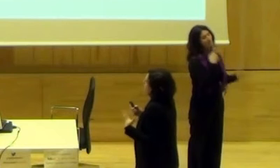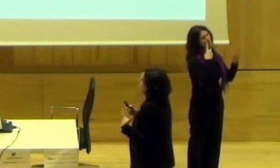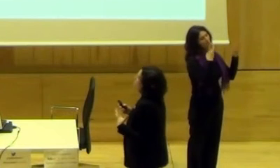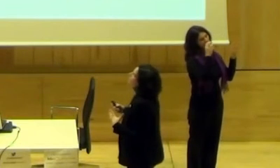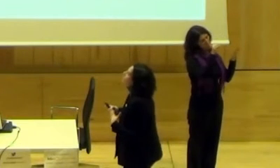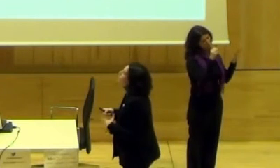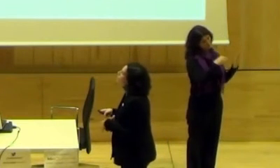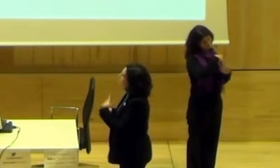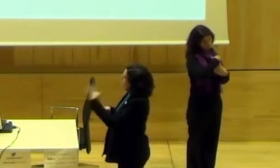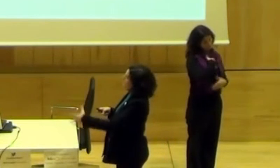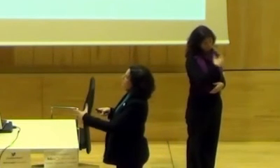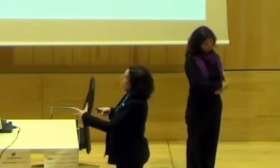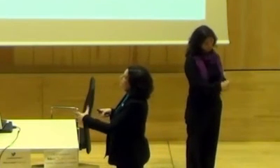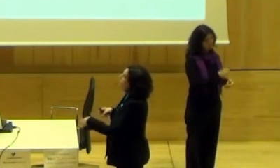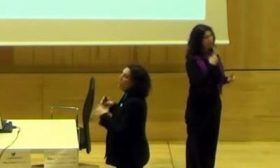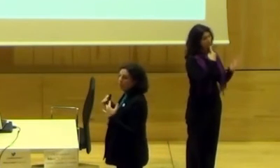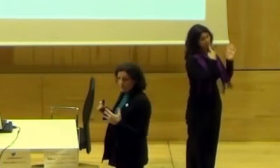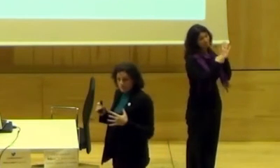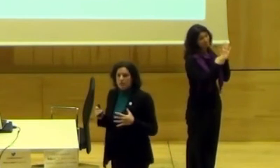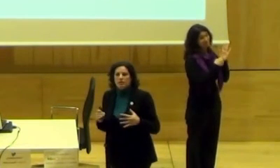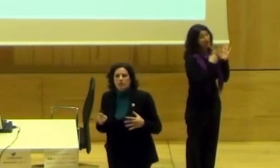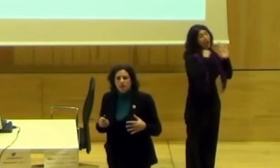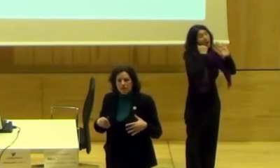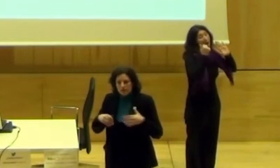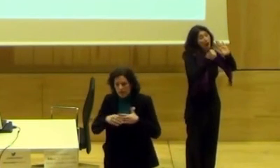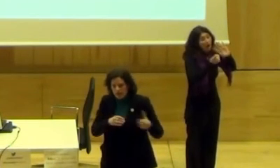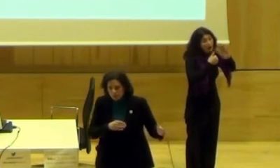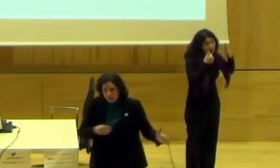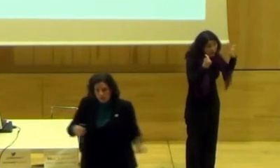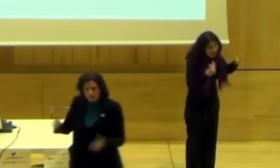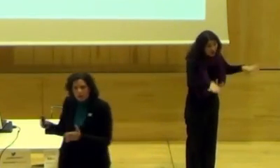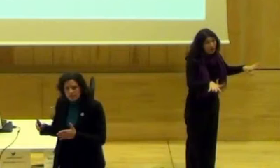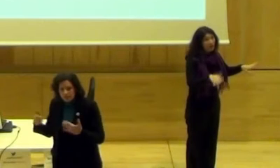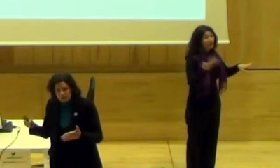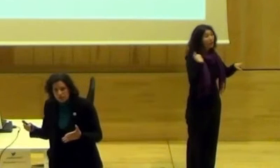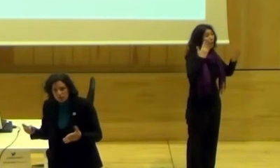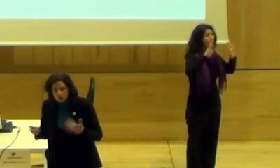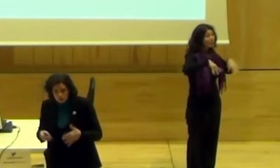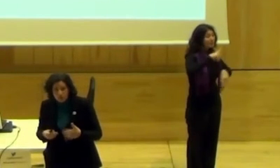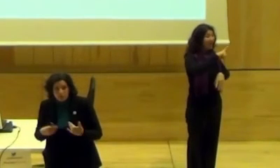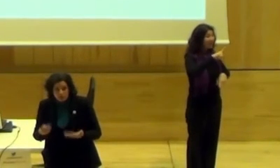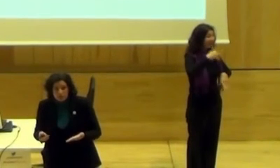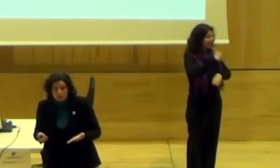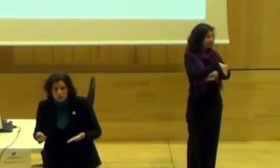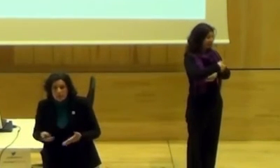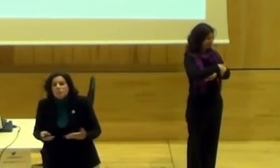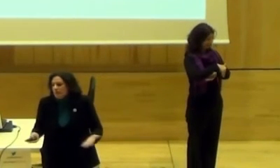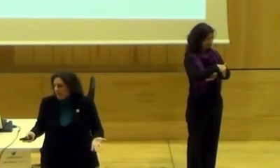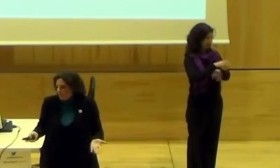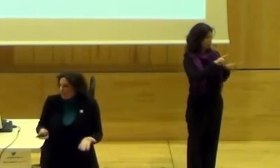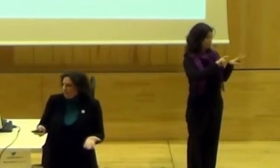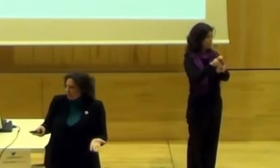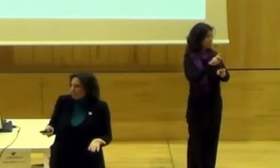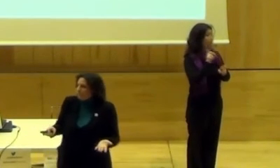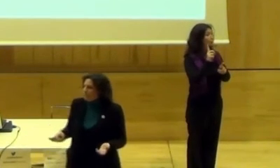en un estudio que hizo el propio Ayuntamiento, reflejaba eso. Aún así, en las últimas 100 calles que se le han dado nombres, solo nueve, vuelven a ser